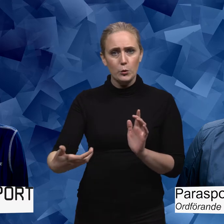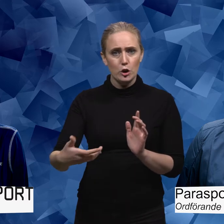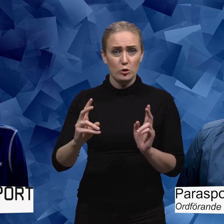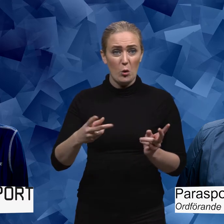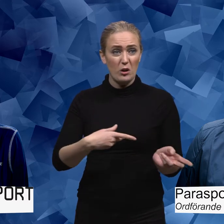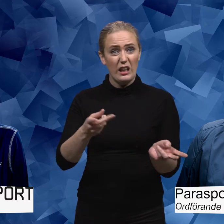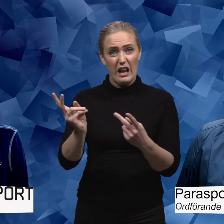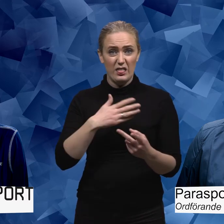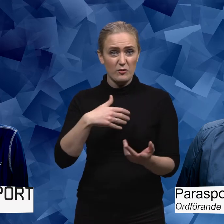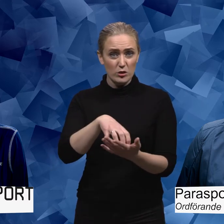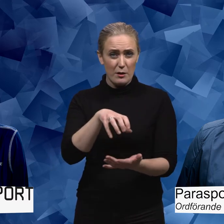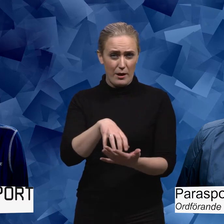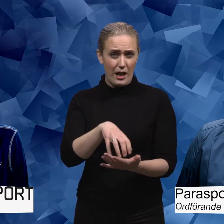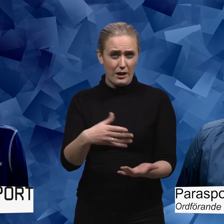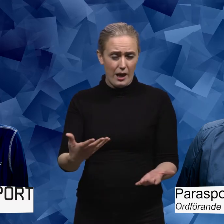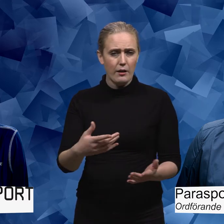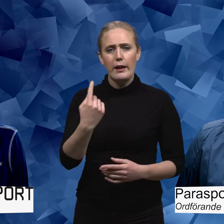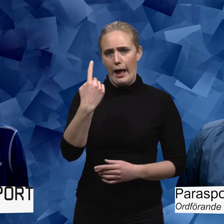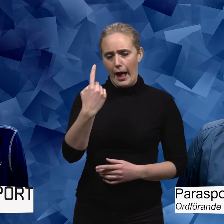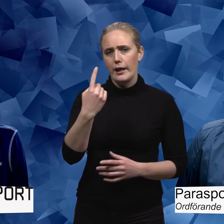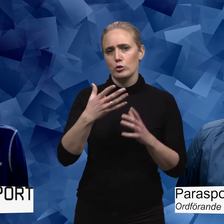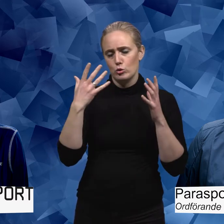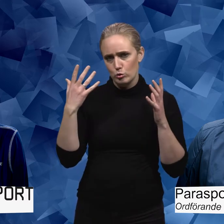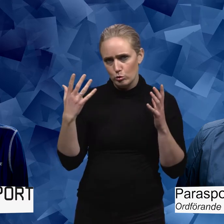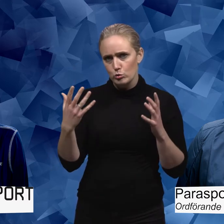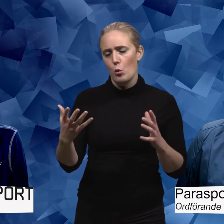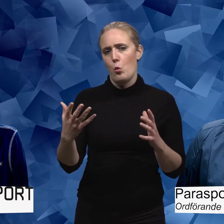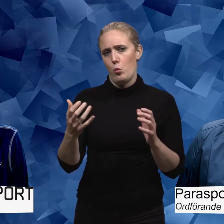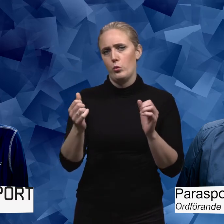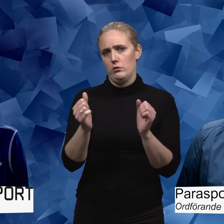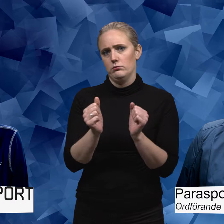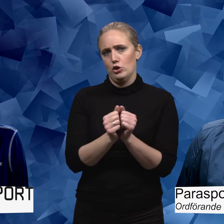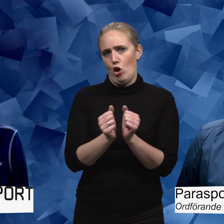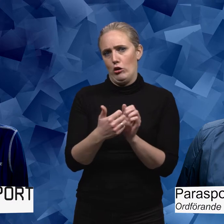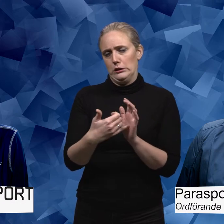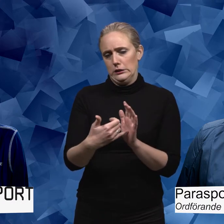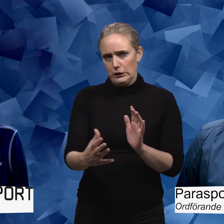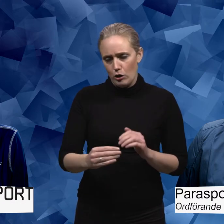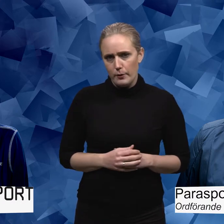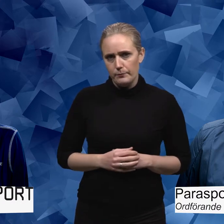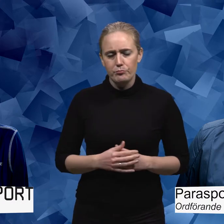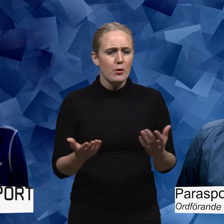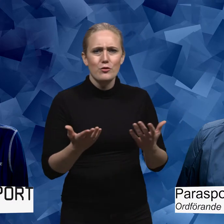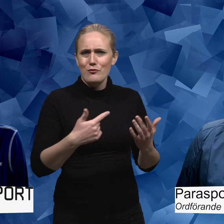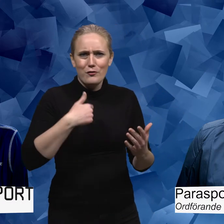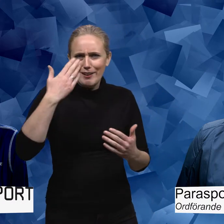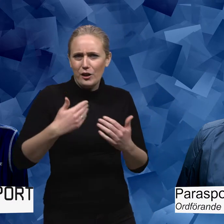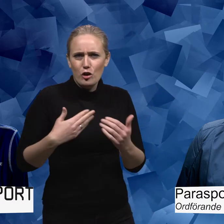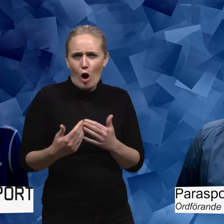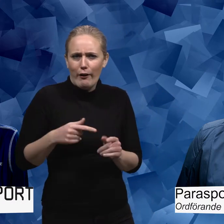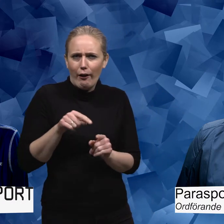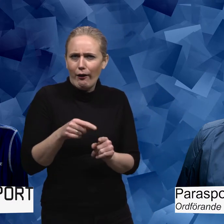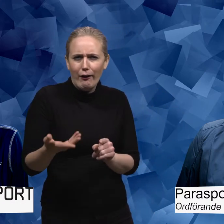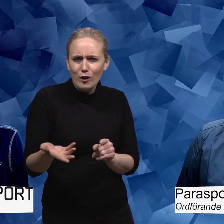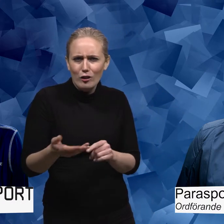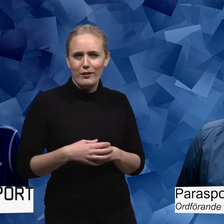generellt har varit i vårt samhälle. Så det tror jag är en stor bidragande orsak till det. Vad tycker du vi börjar